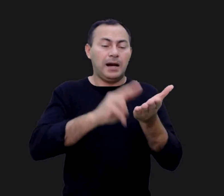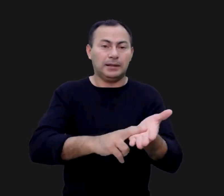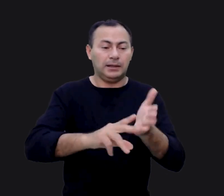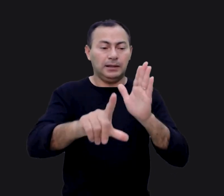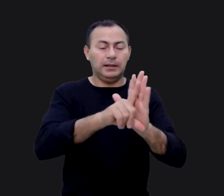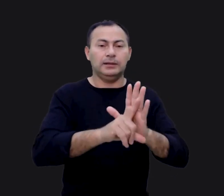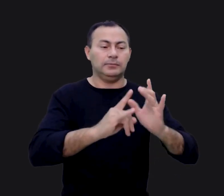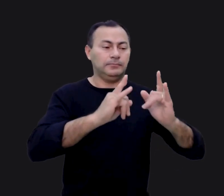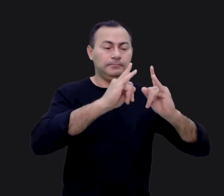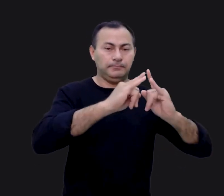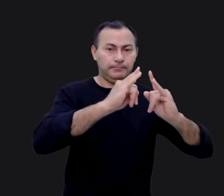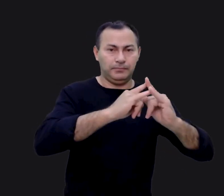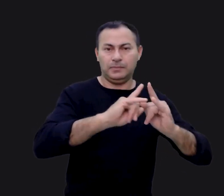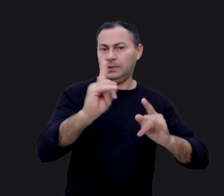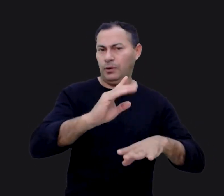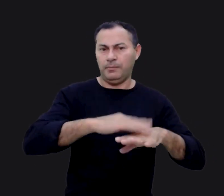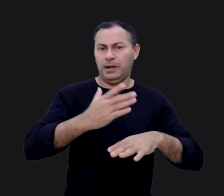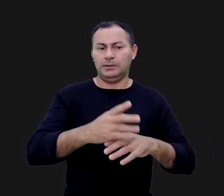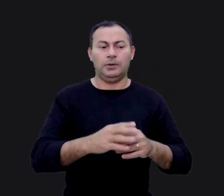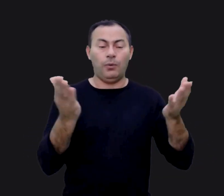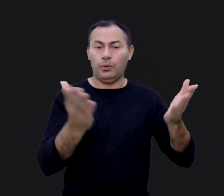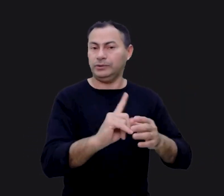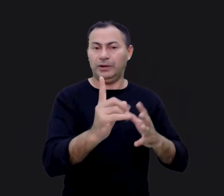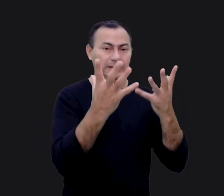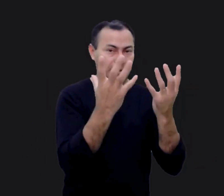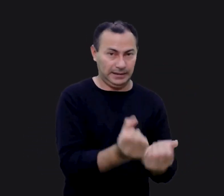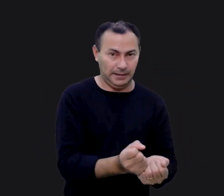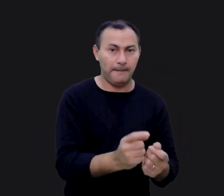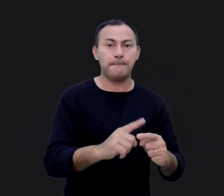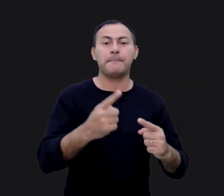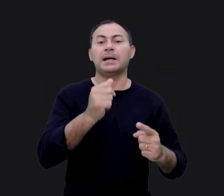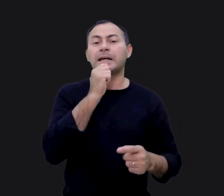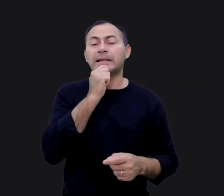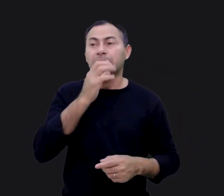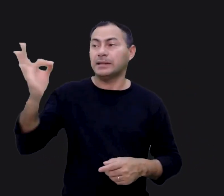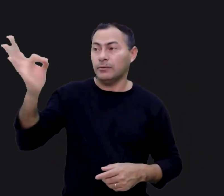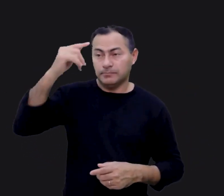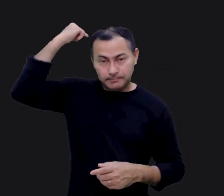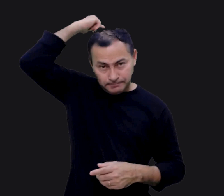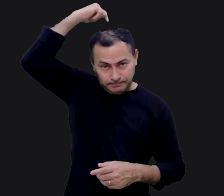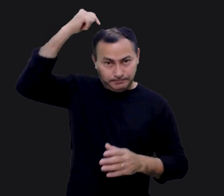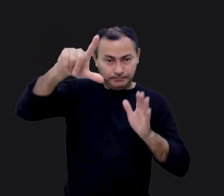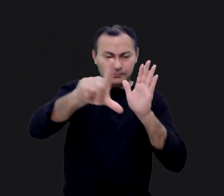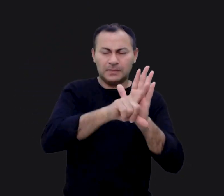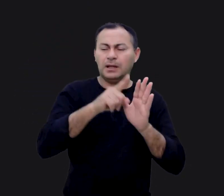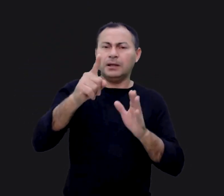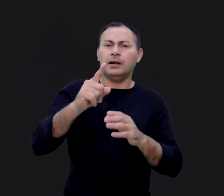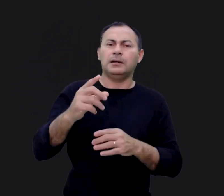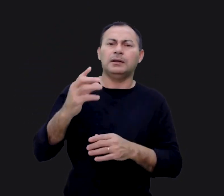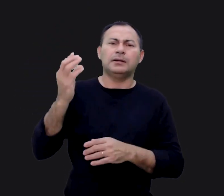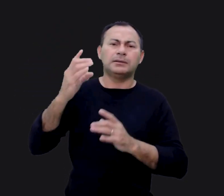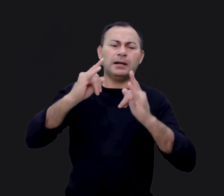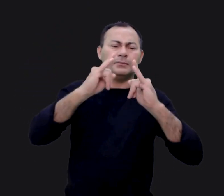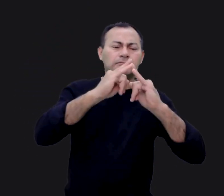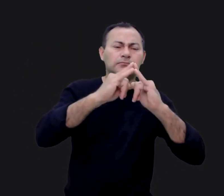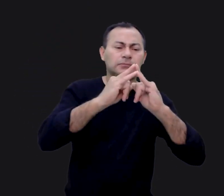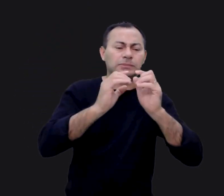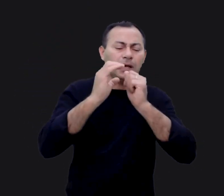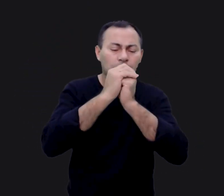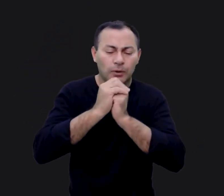nos termos do tabernáculo já não é mais requerida hoje. Mas ainda há um espírito da lei partindo lá da tenda de adoração?